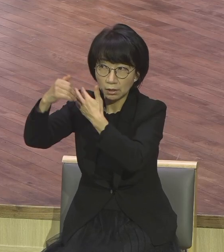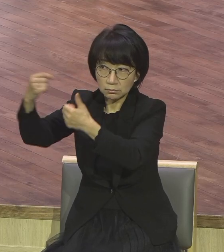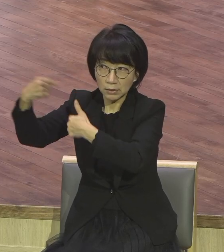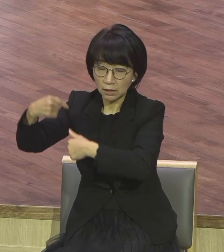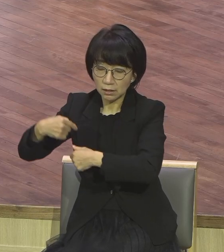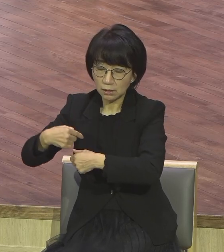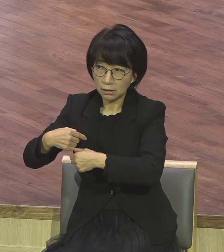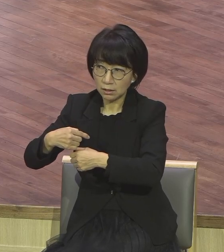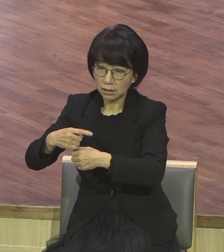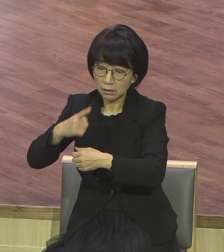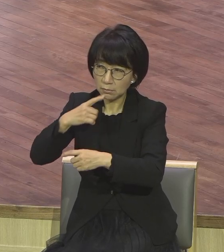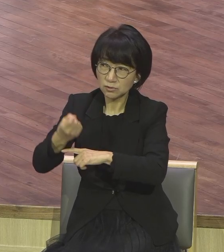말거나 결과나 상관없이